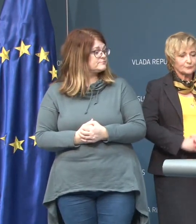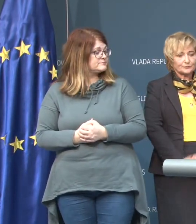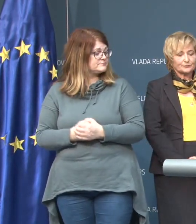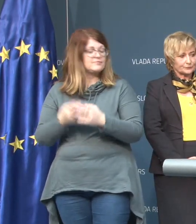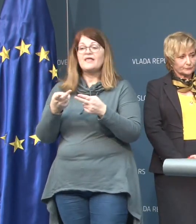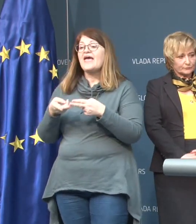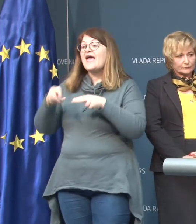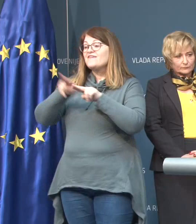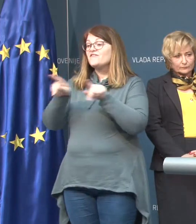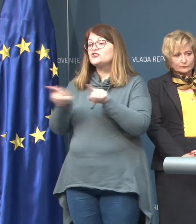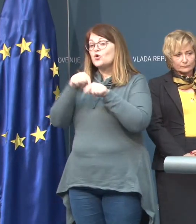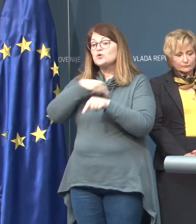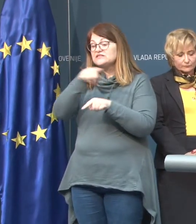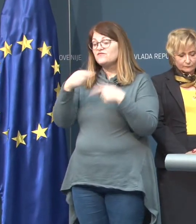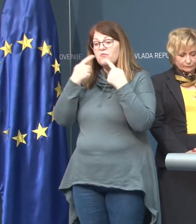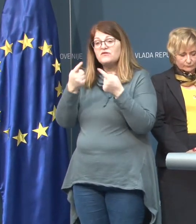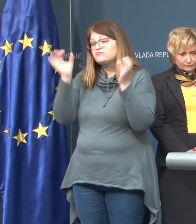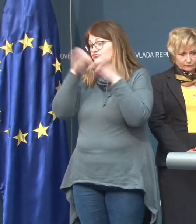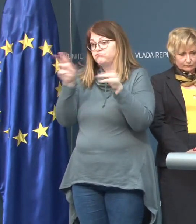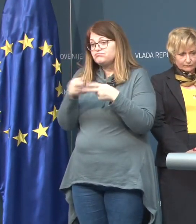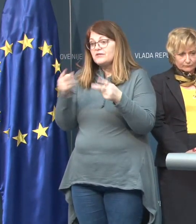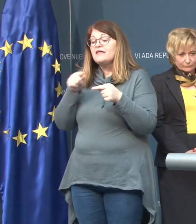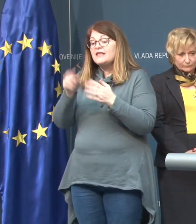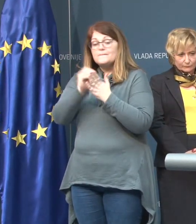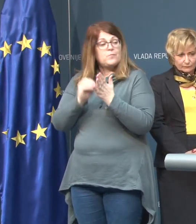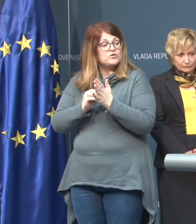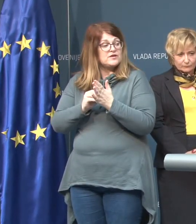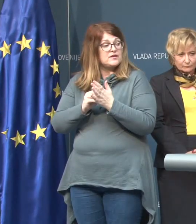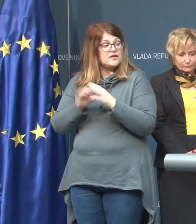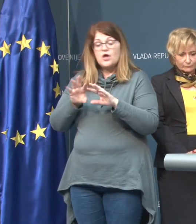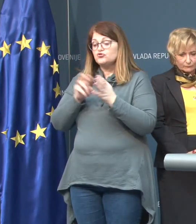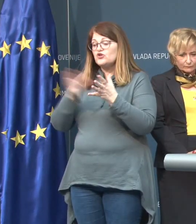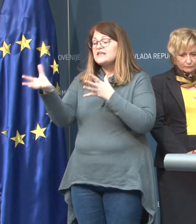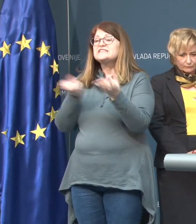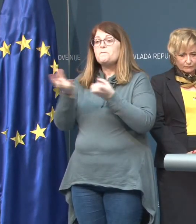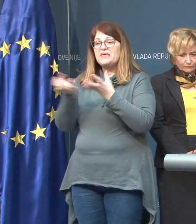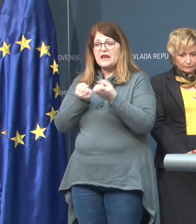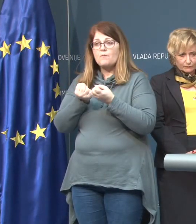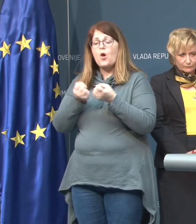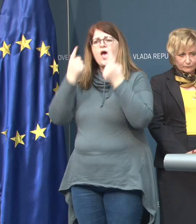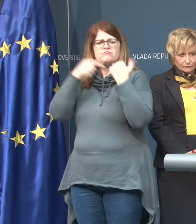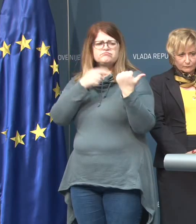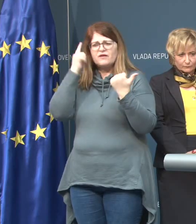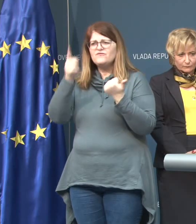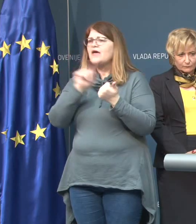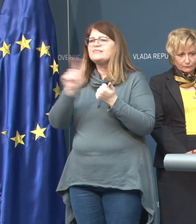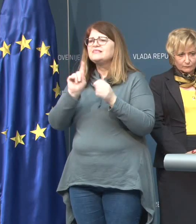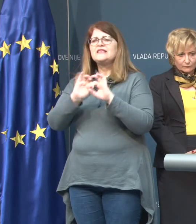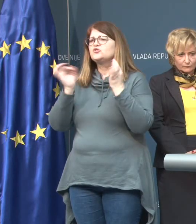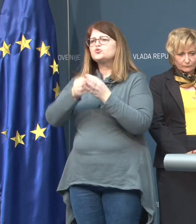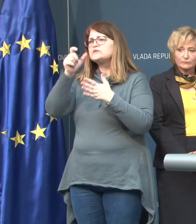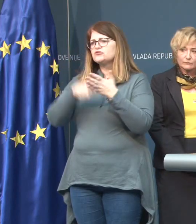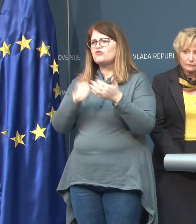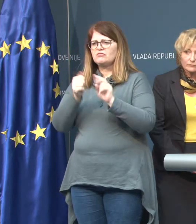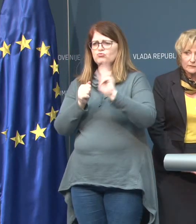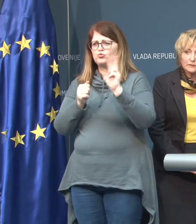Več kot sem vam povedala, vam žal ne moram povedati, ker so te podatke še skupaj izbiramo. Vem samo to, da ni družinski član.